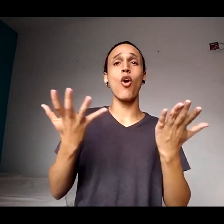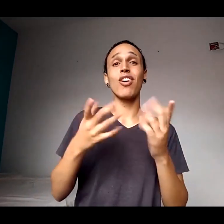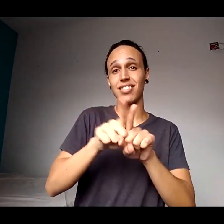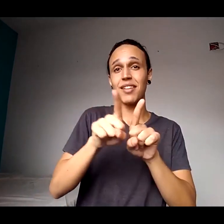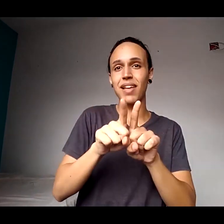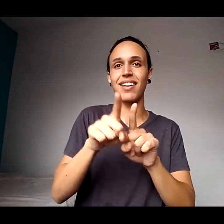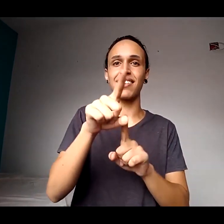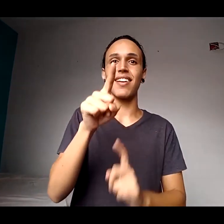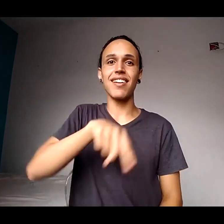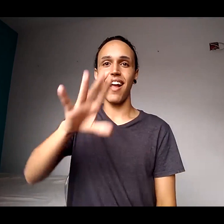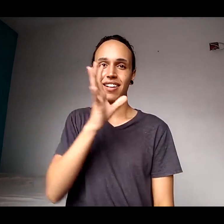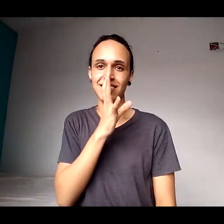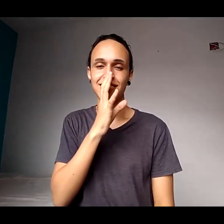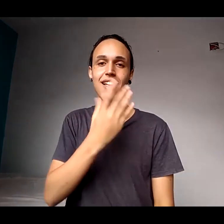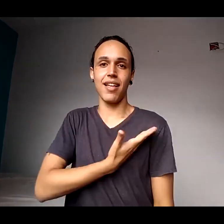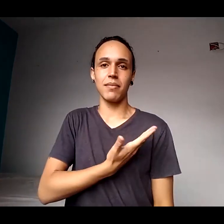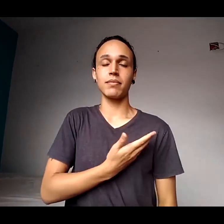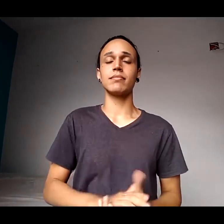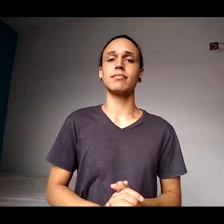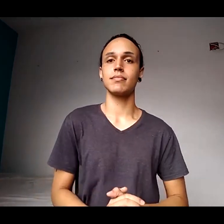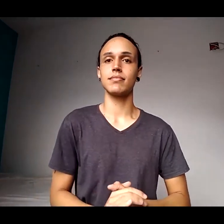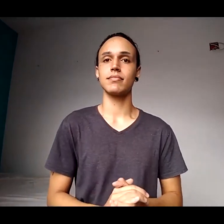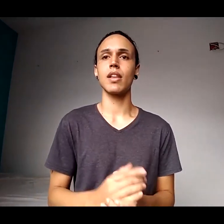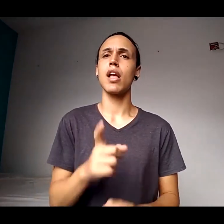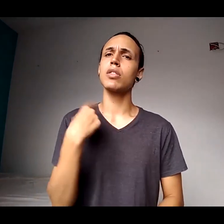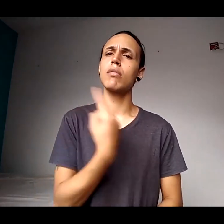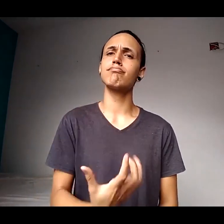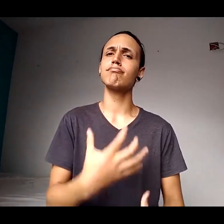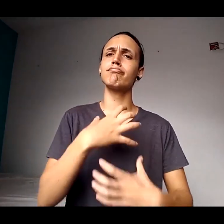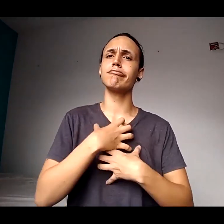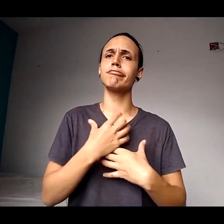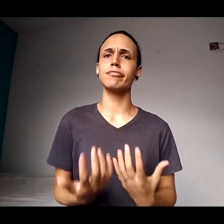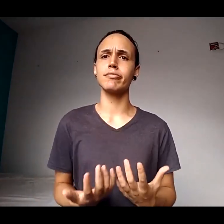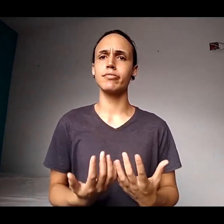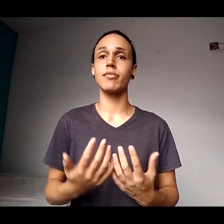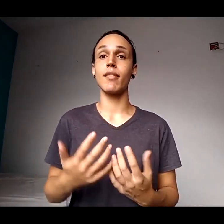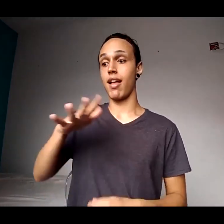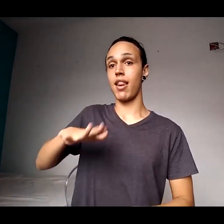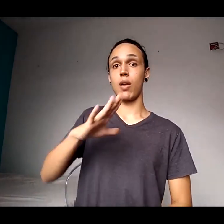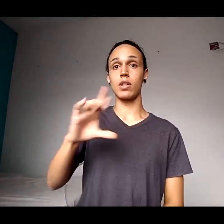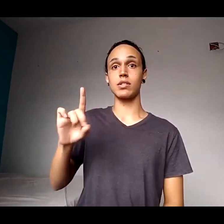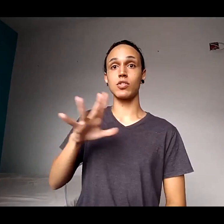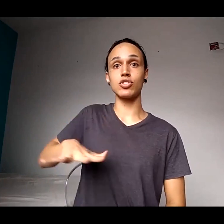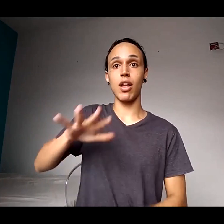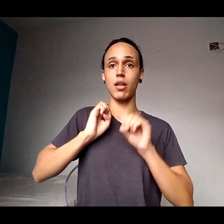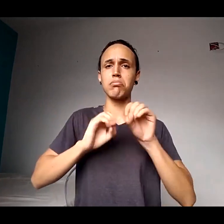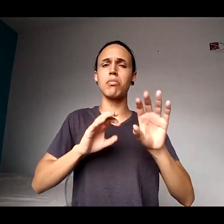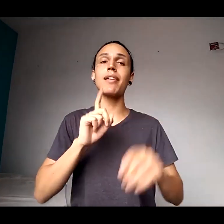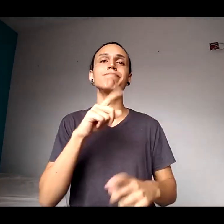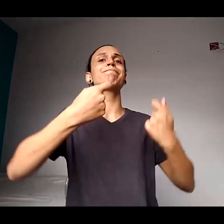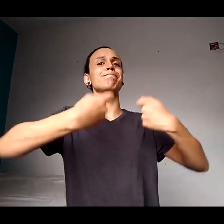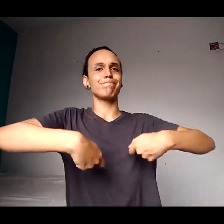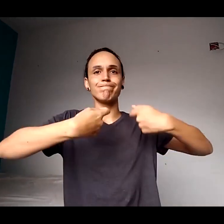porque a gente sentiu pelo lado, pelo campo da coordenação geral de educação, a necessidade de produzir uma nota